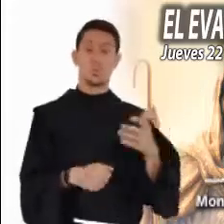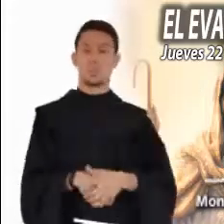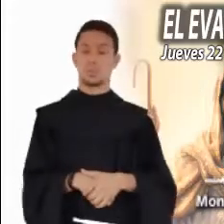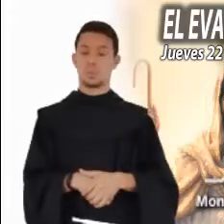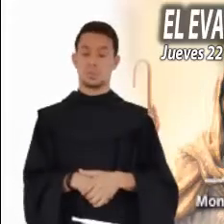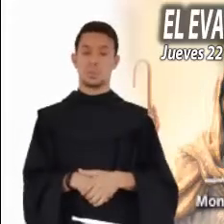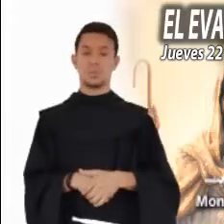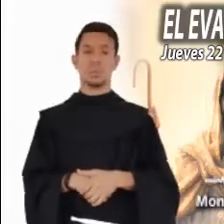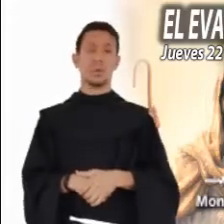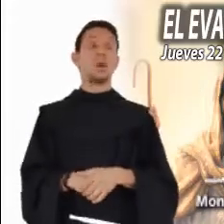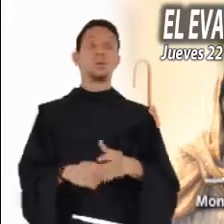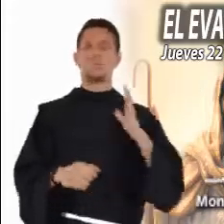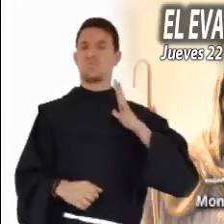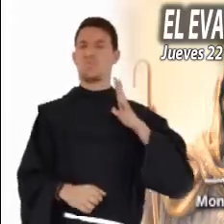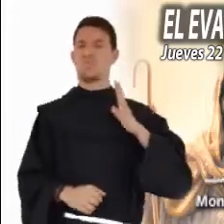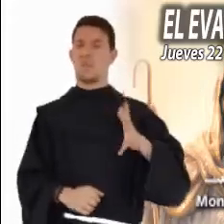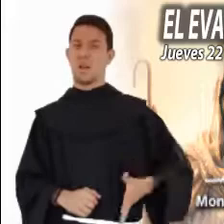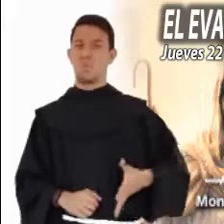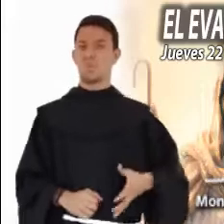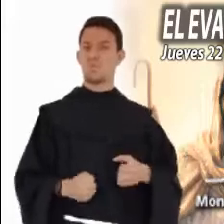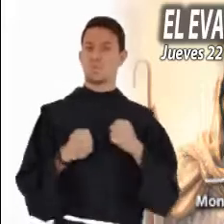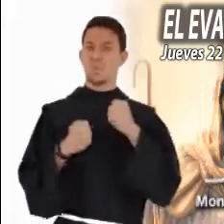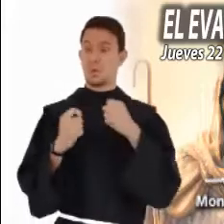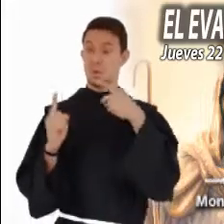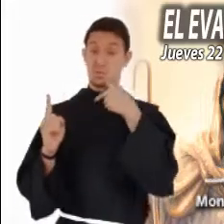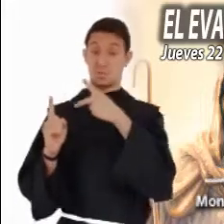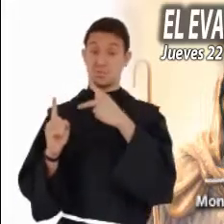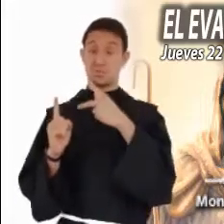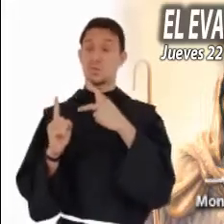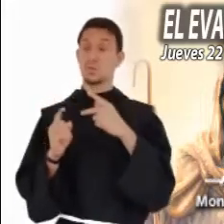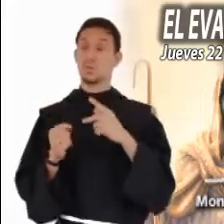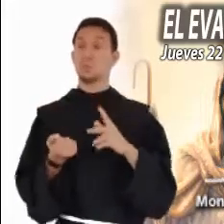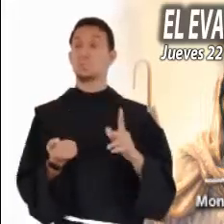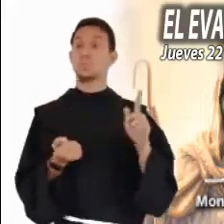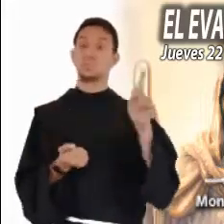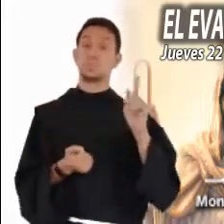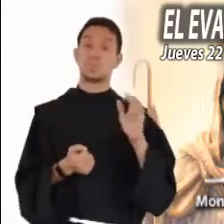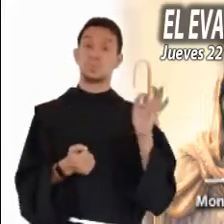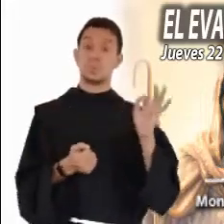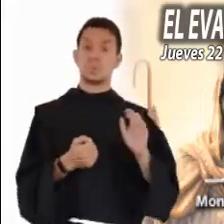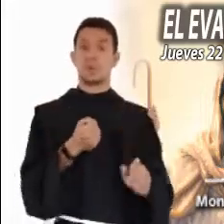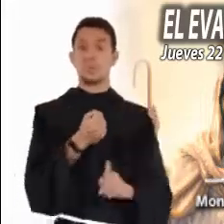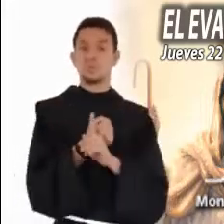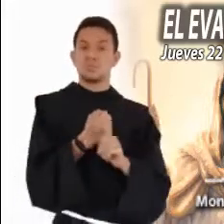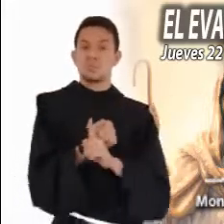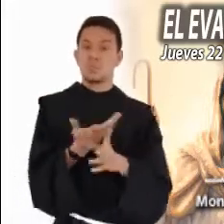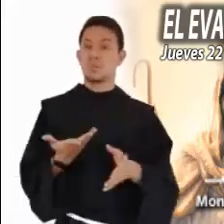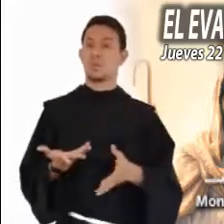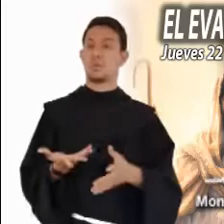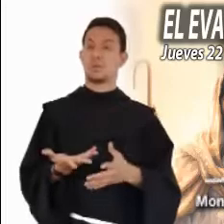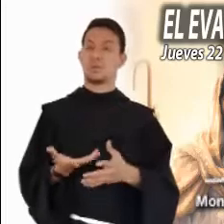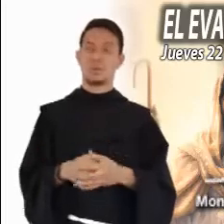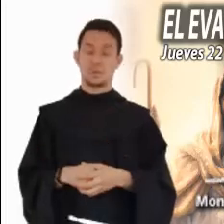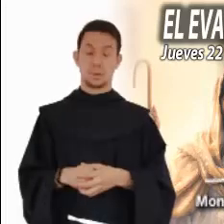su fama y su poder? ¿Es deseo de escuchar lo que afirman está predicando y que despierta el